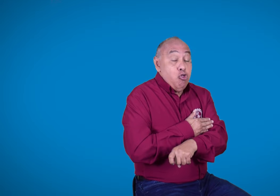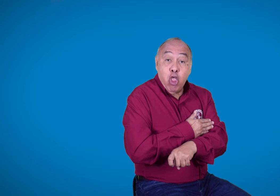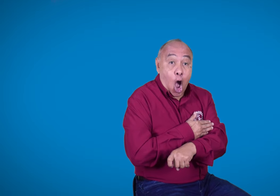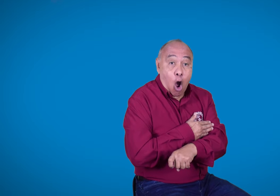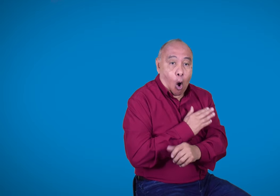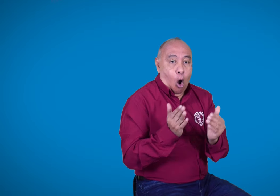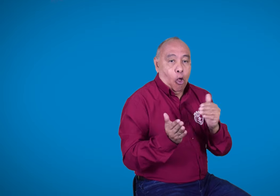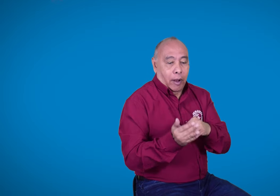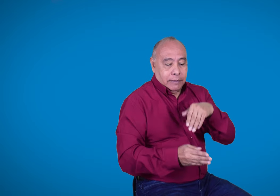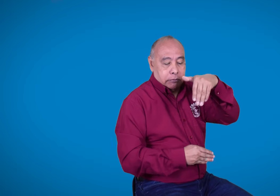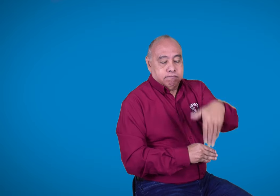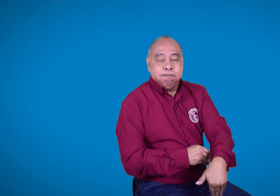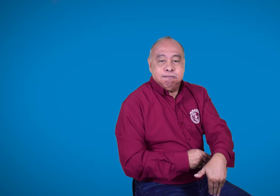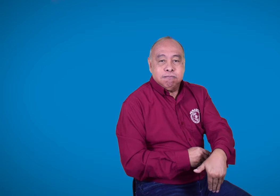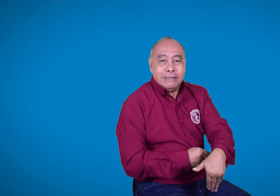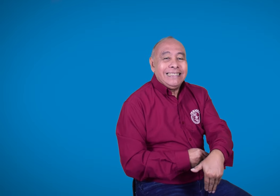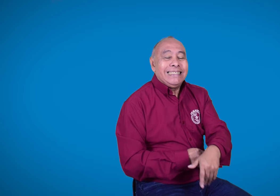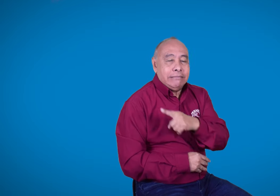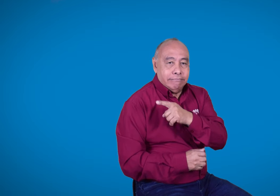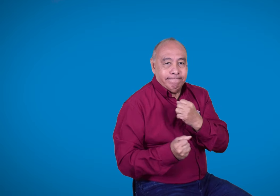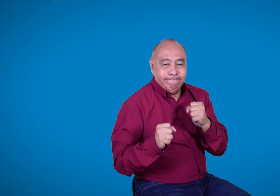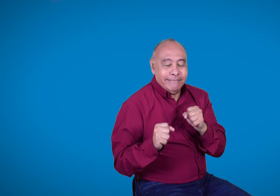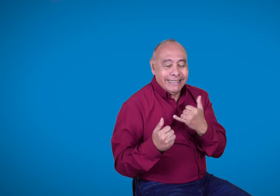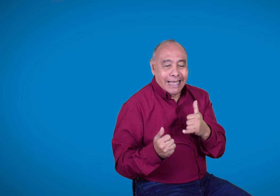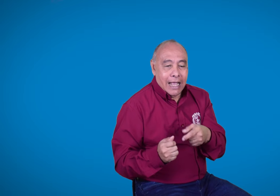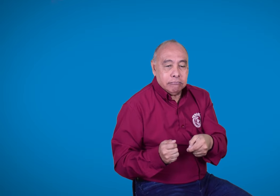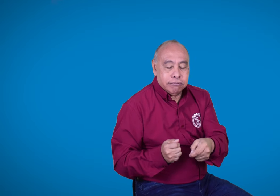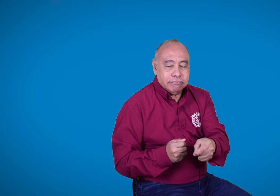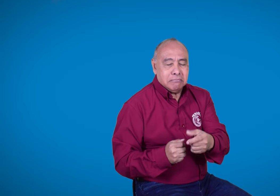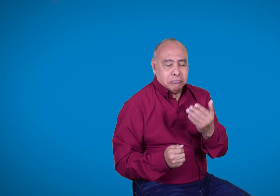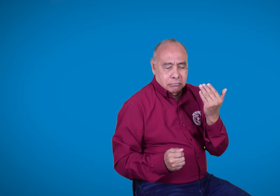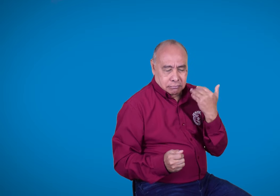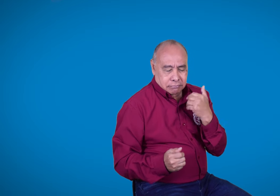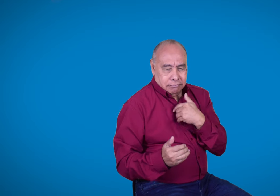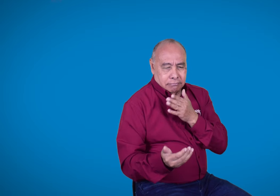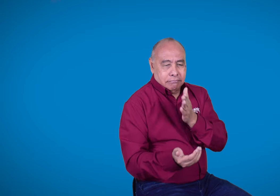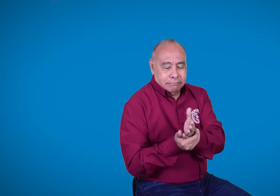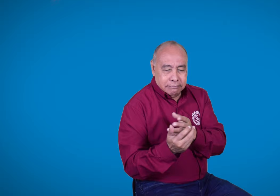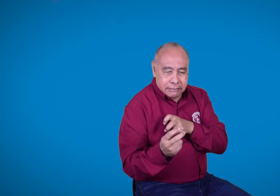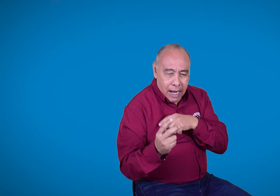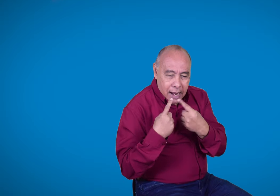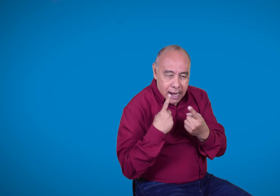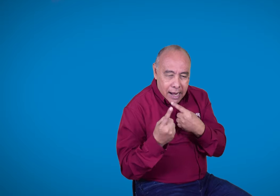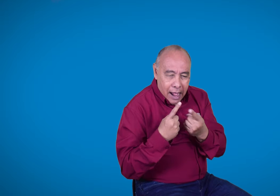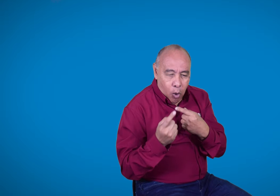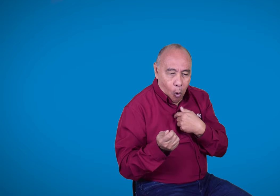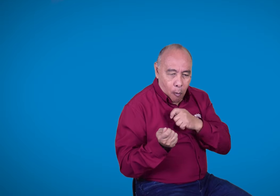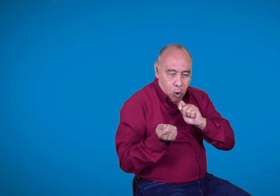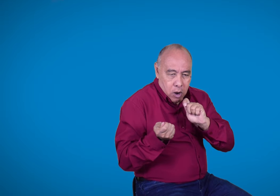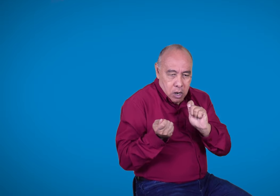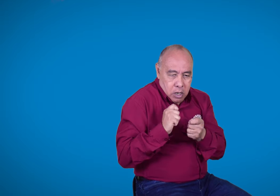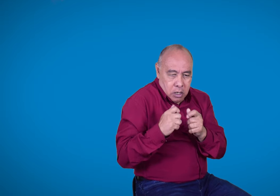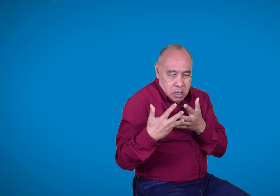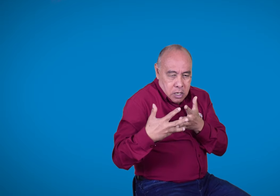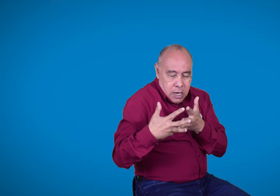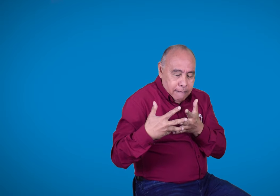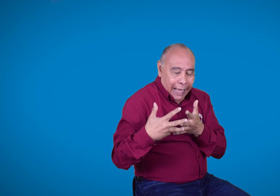Esta es la razón por la que me dirigí a dialogar con ellos, para lograr algunos ajustes. Sin embargo, si en este momento se hacen